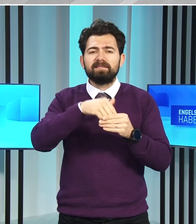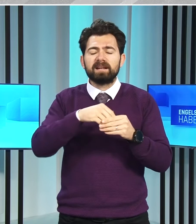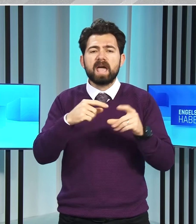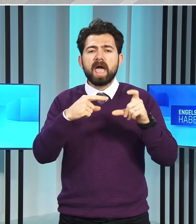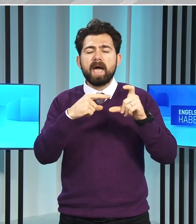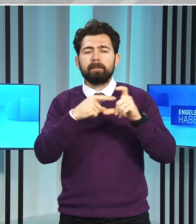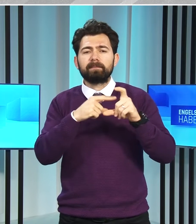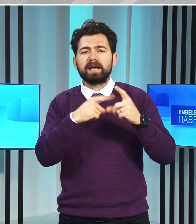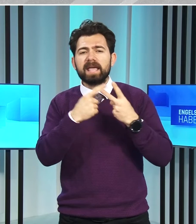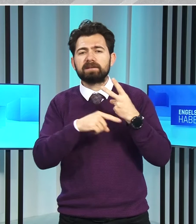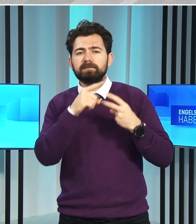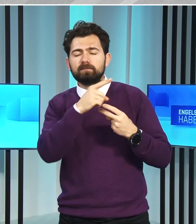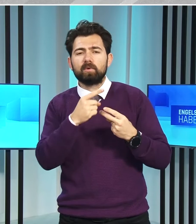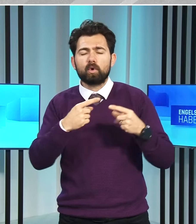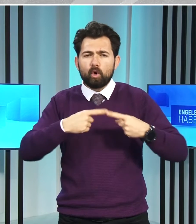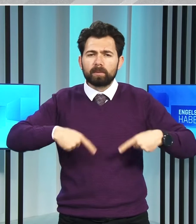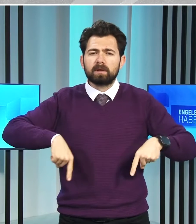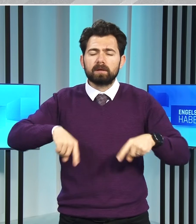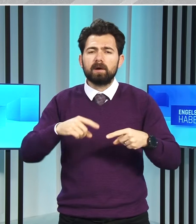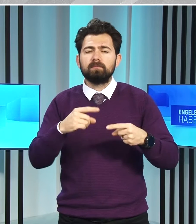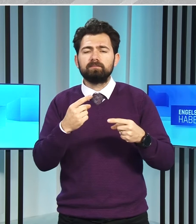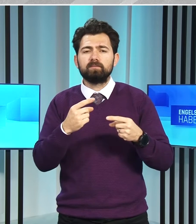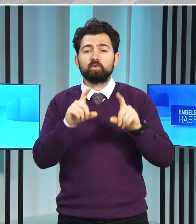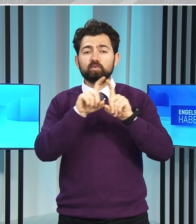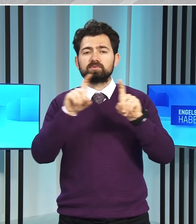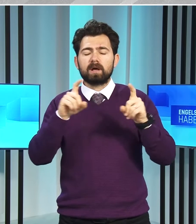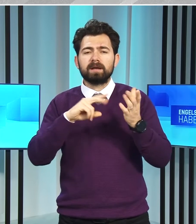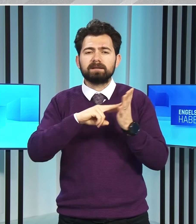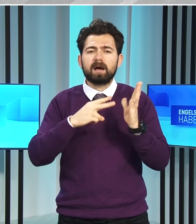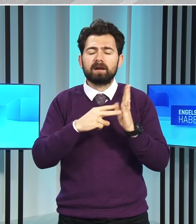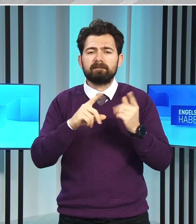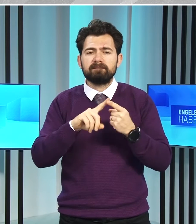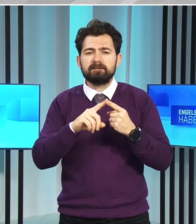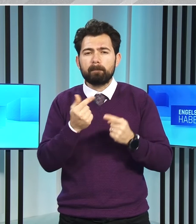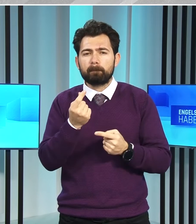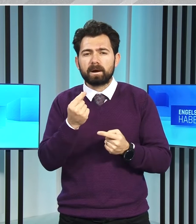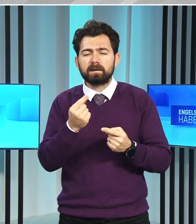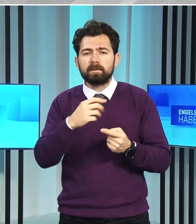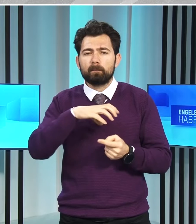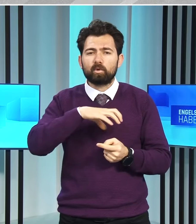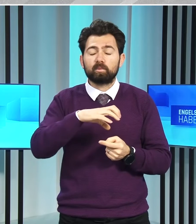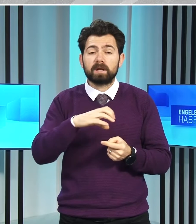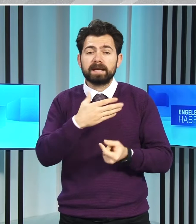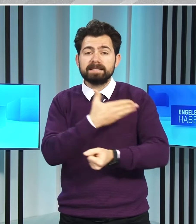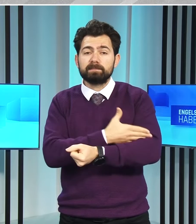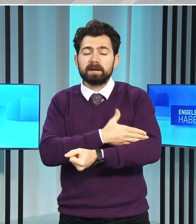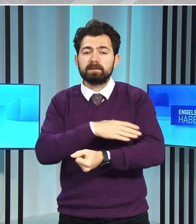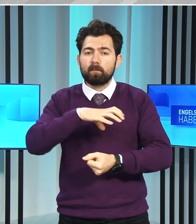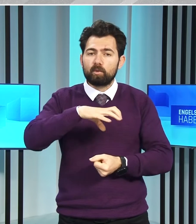Komitede kurumsal, idari, mali yapılarıyla hizmet alanları